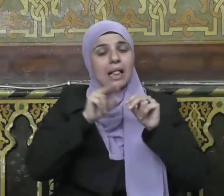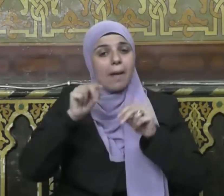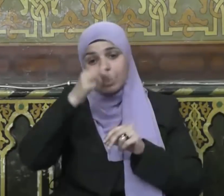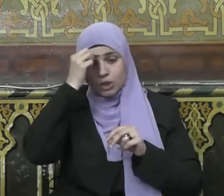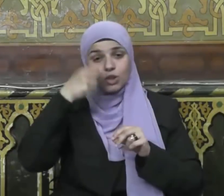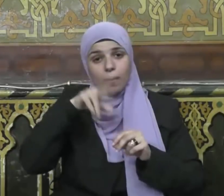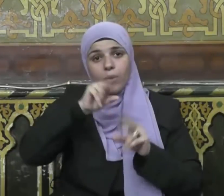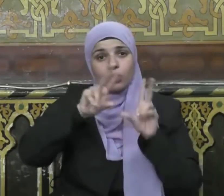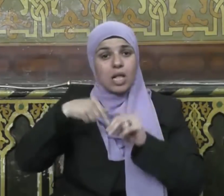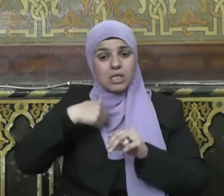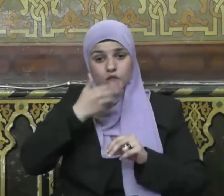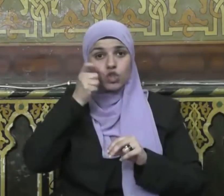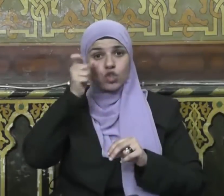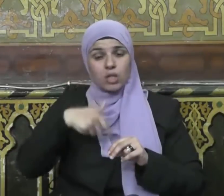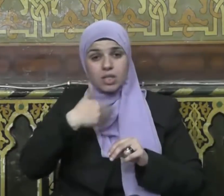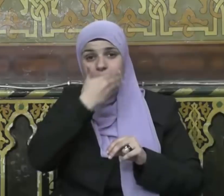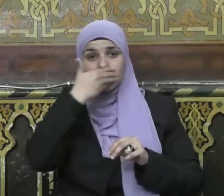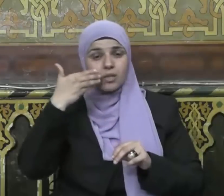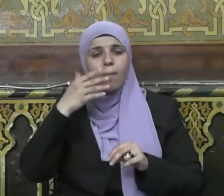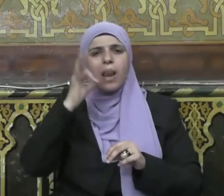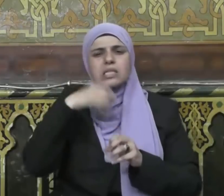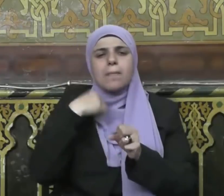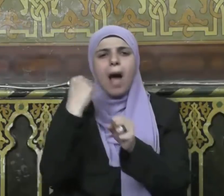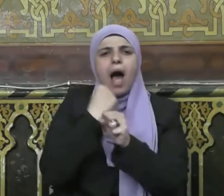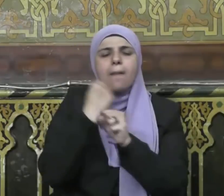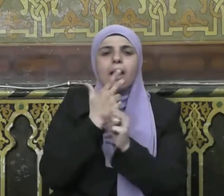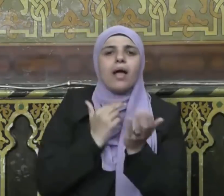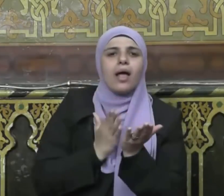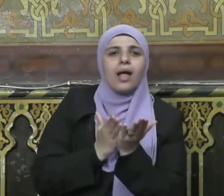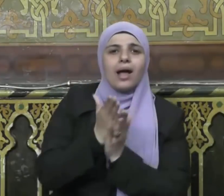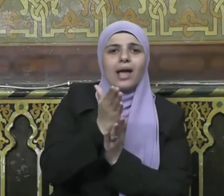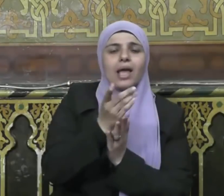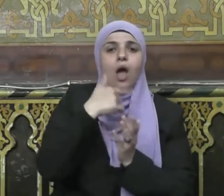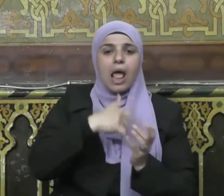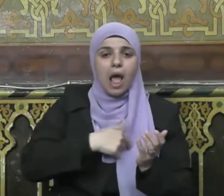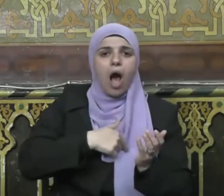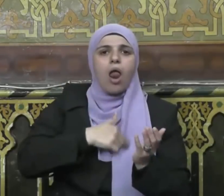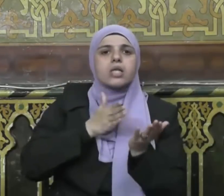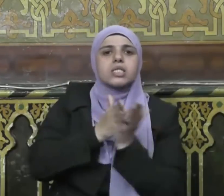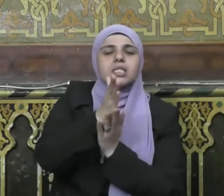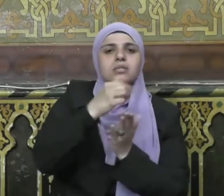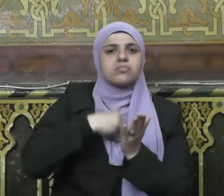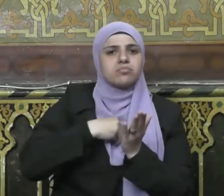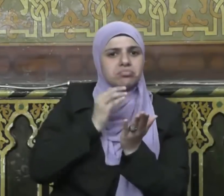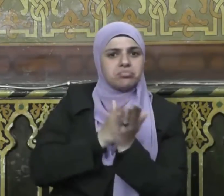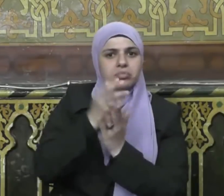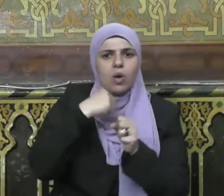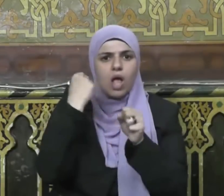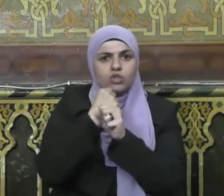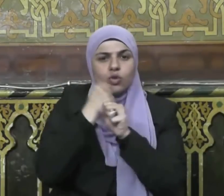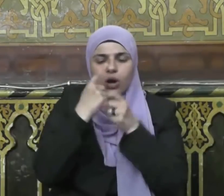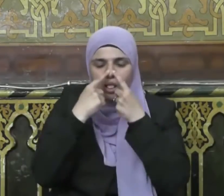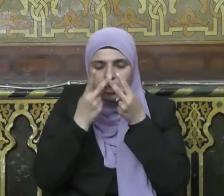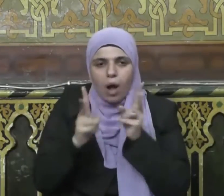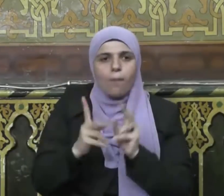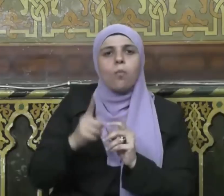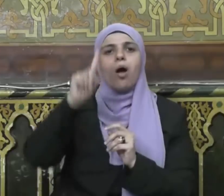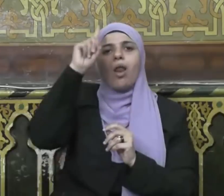وفرجه ولسانه وجميع جوارحه عن كل ما حرم الله عز وجل كما أن الصائم الحق